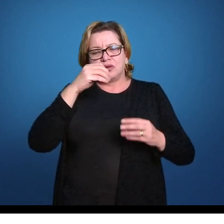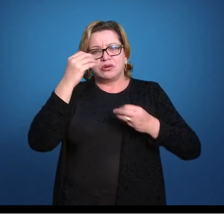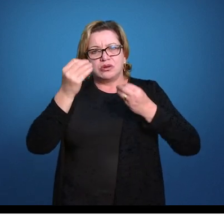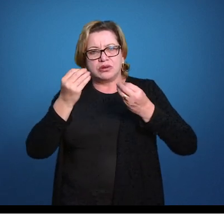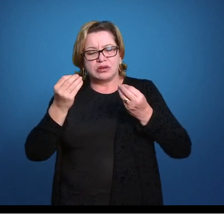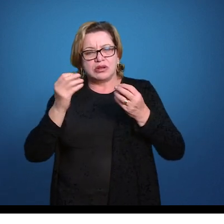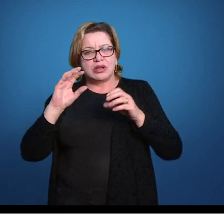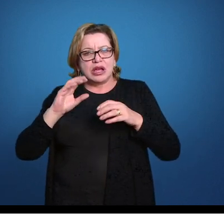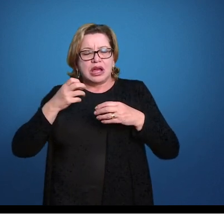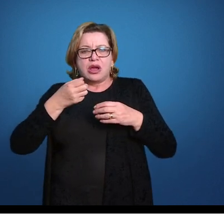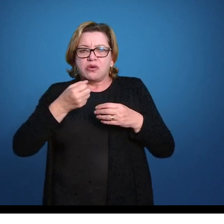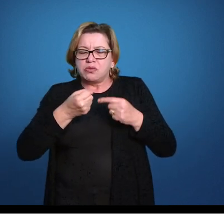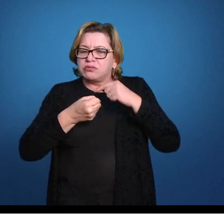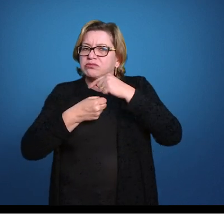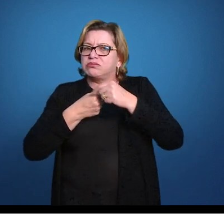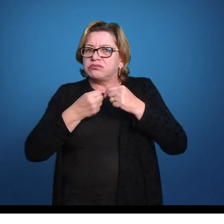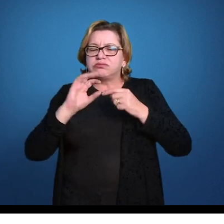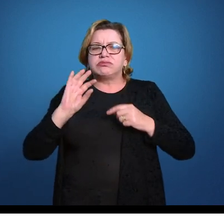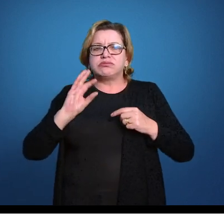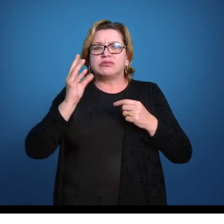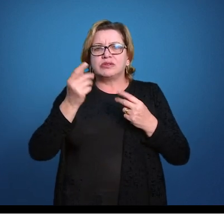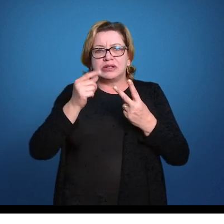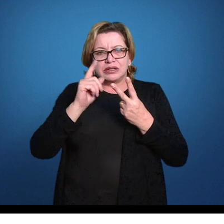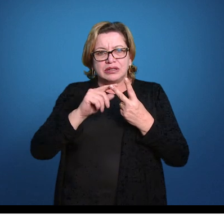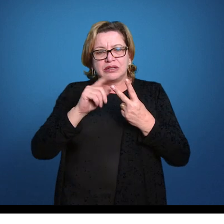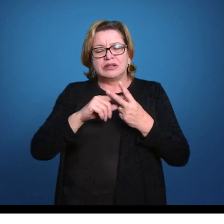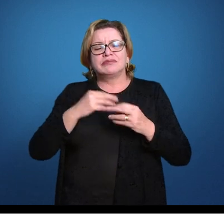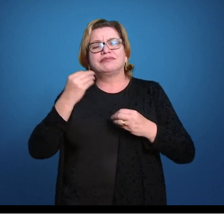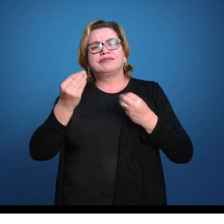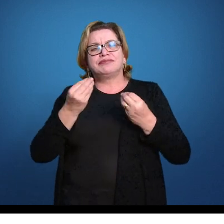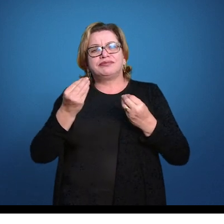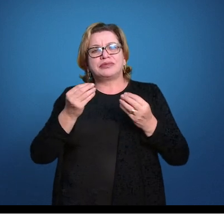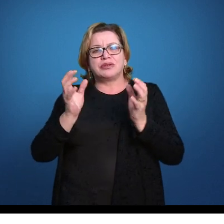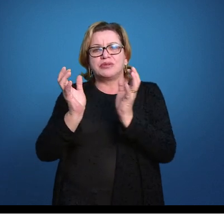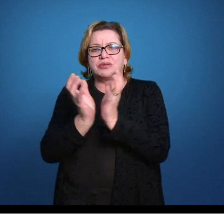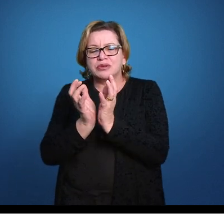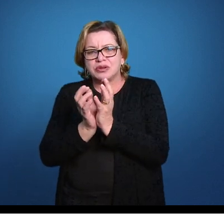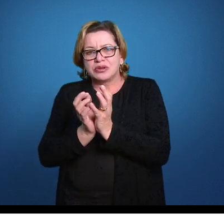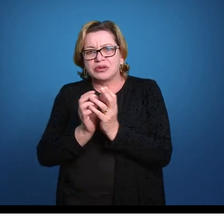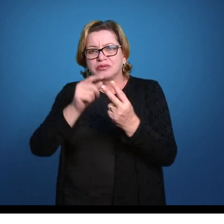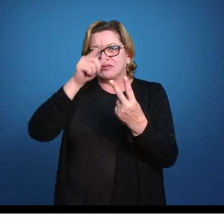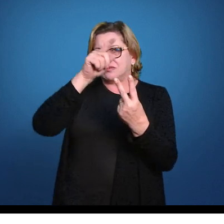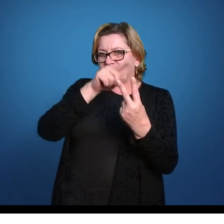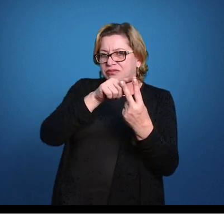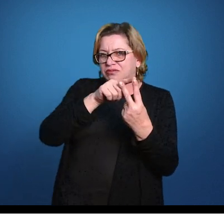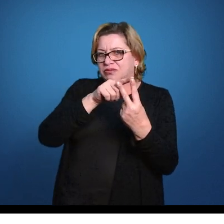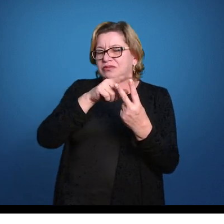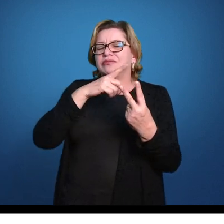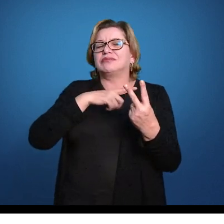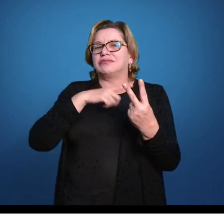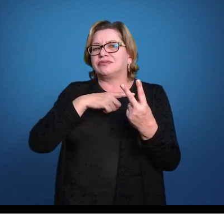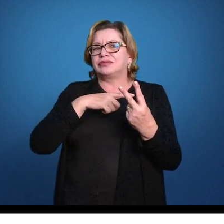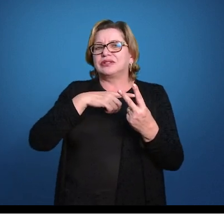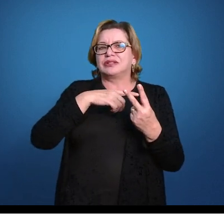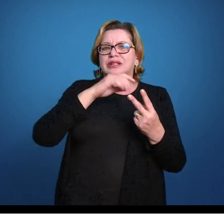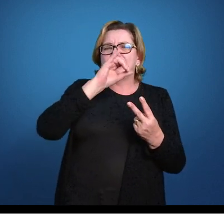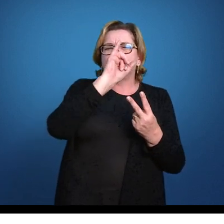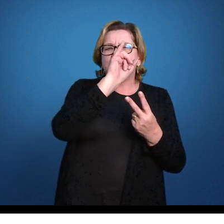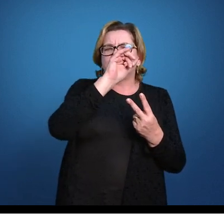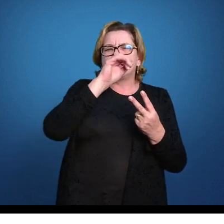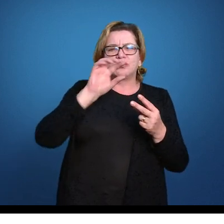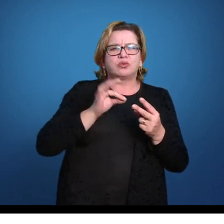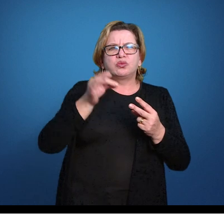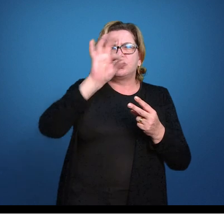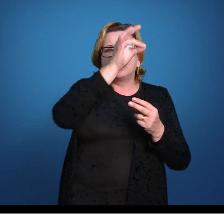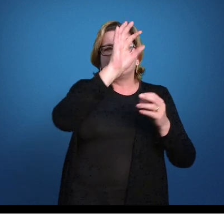super importante no desenvolvimento da vida animal né. Um grupo aqui dos protostômios então nós temos os insetos, temos